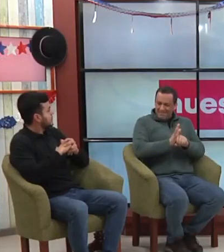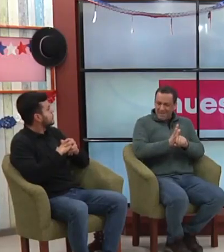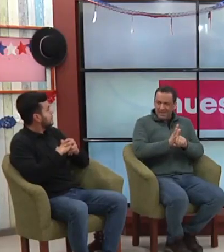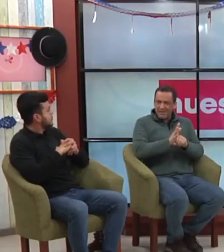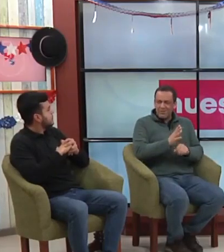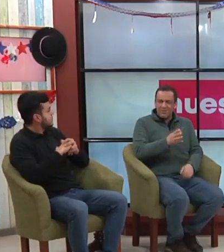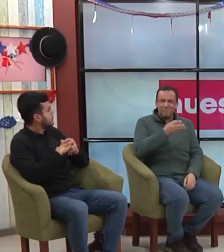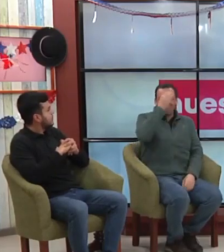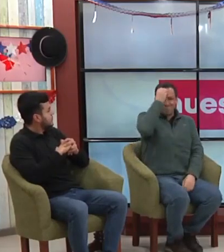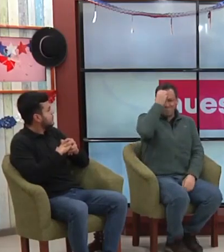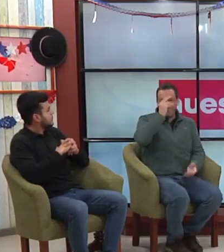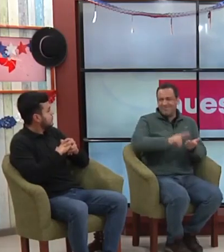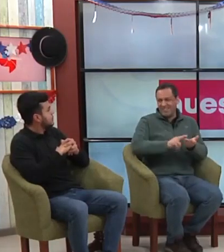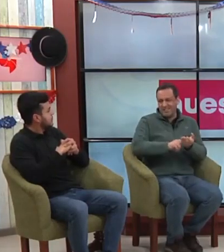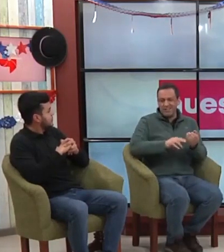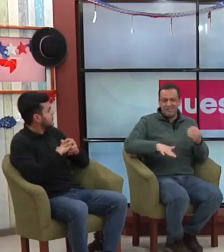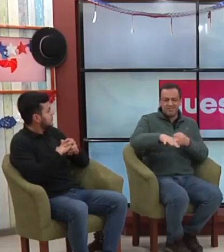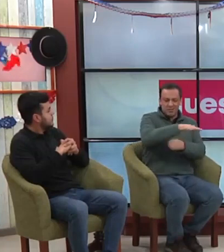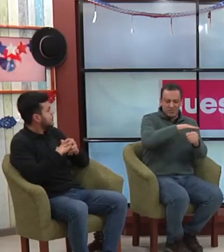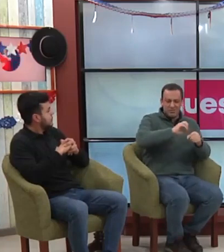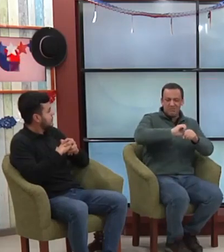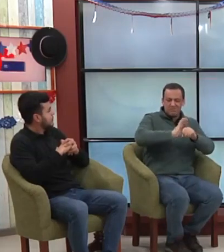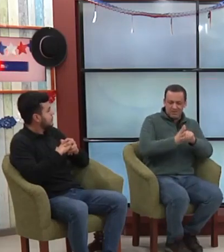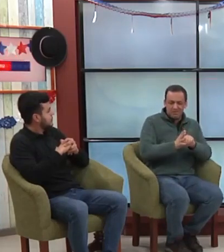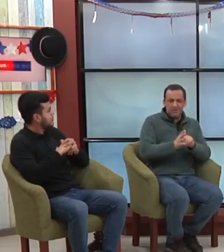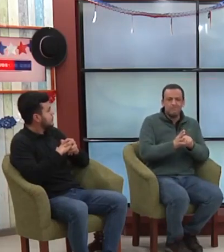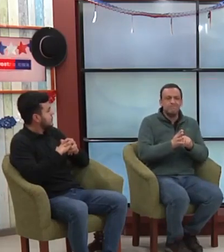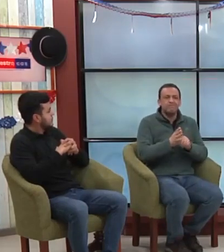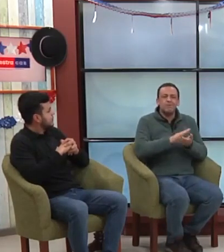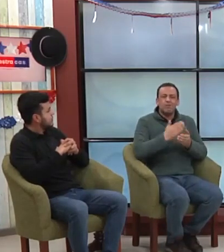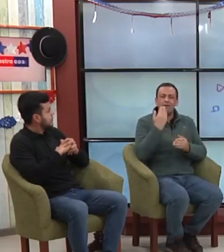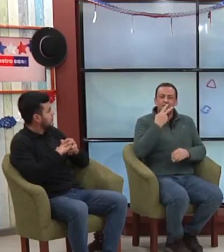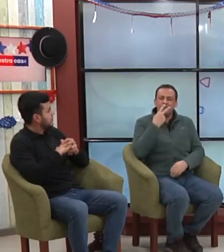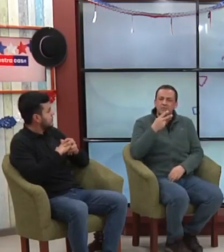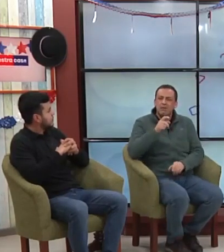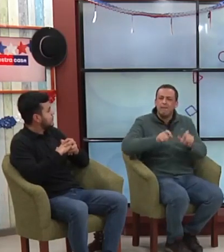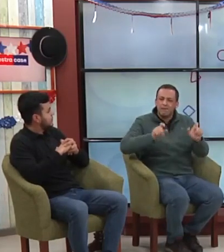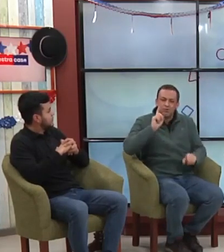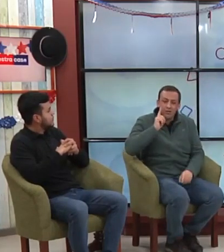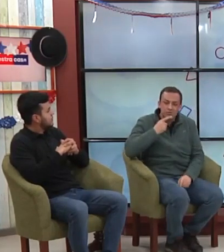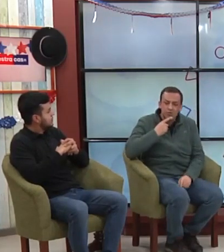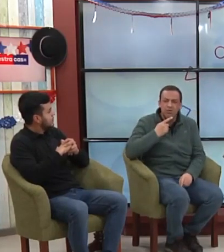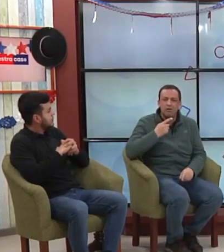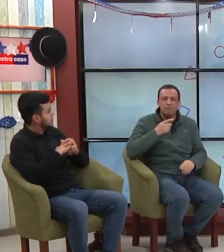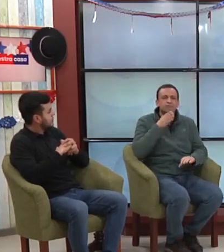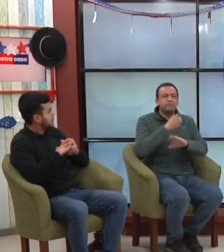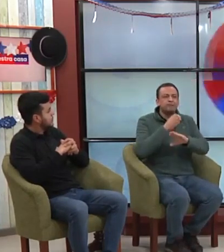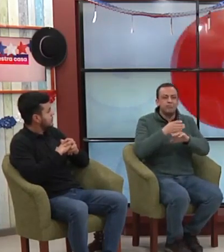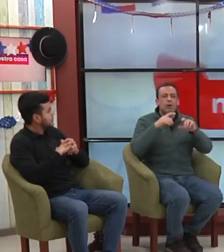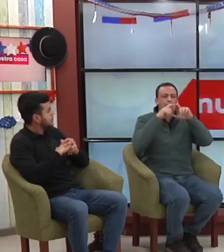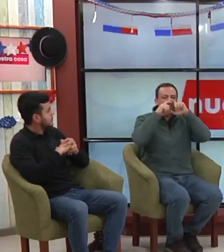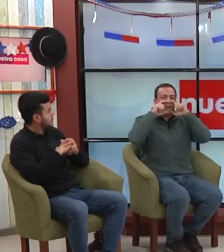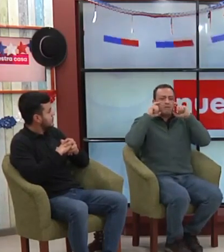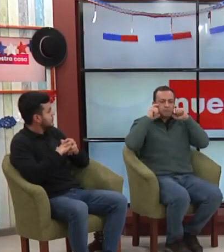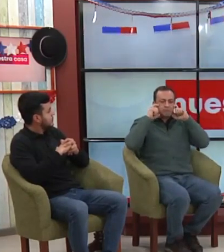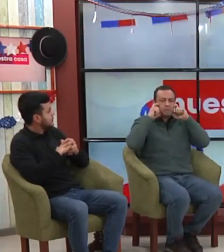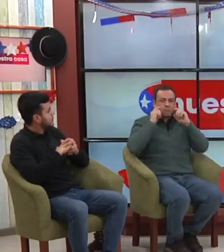momento se elevó la voz con respecto a las personas sordas porque las mascarillas no les permitían poder leer los labios y